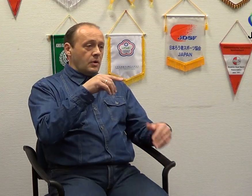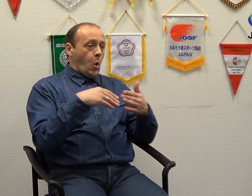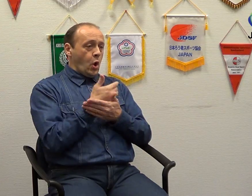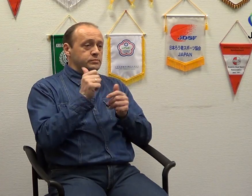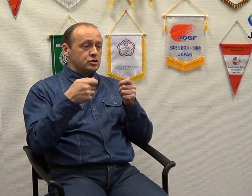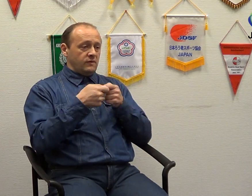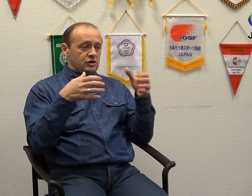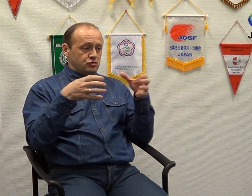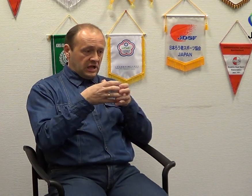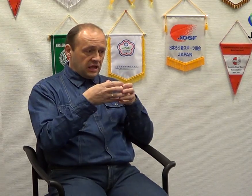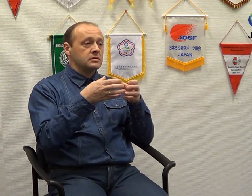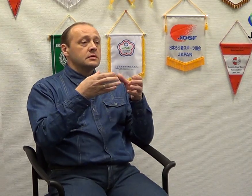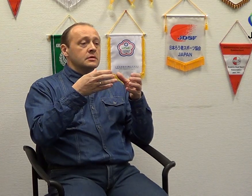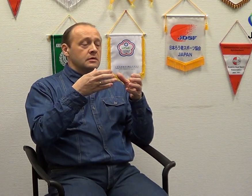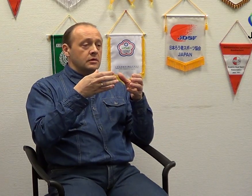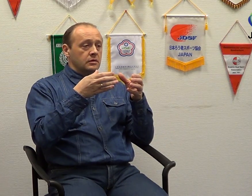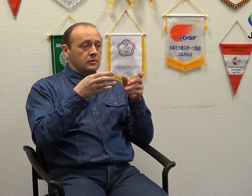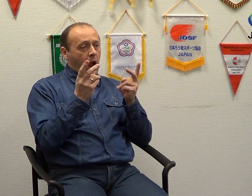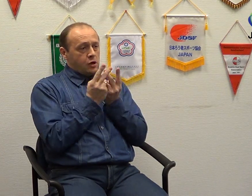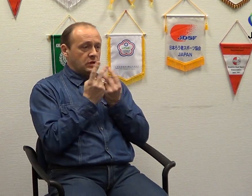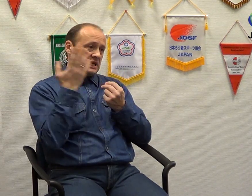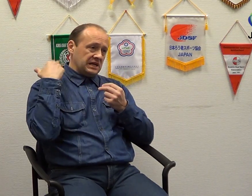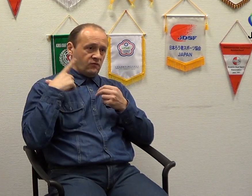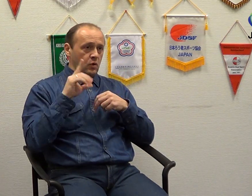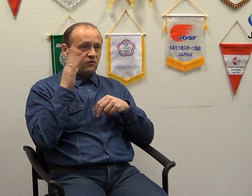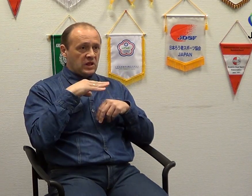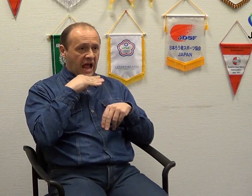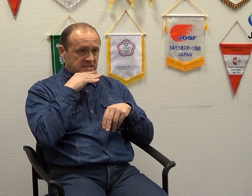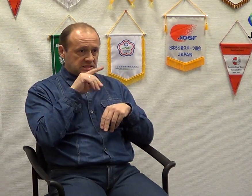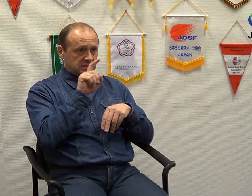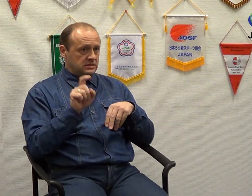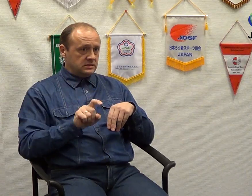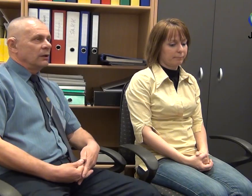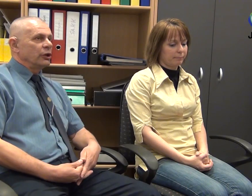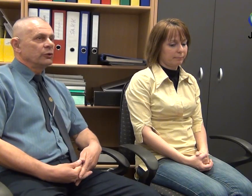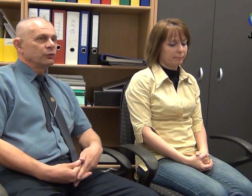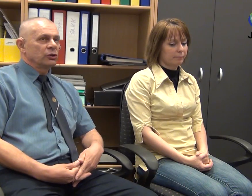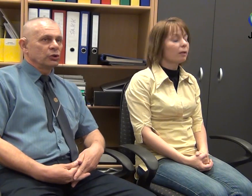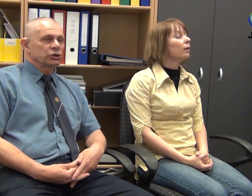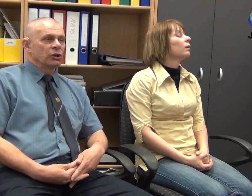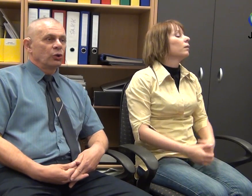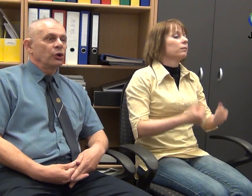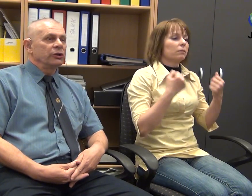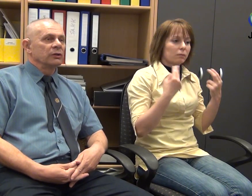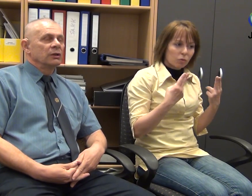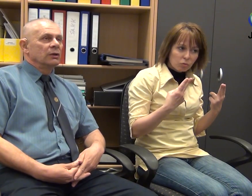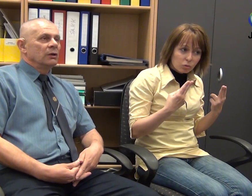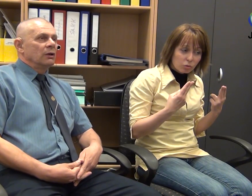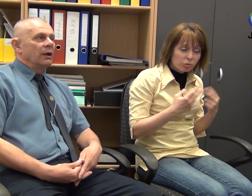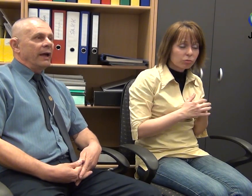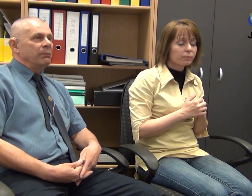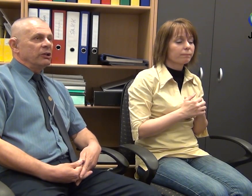Az új sportszövetség hasonló a régihez, a FONESZ-hez? Nagyon fontos, hogy